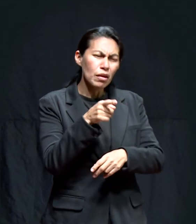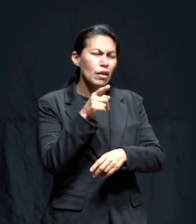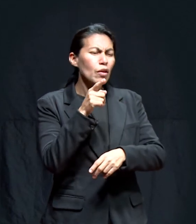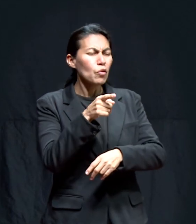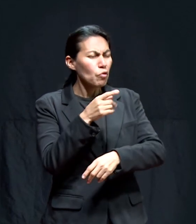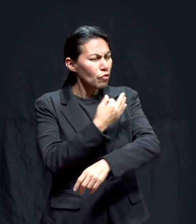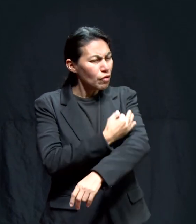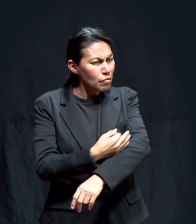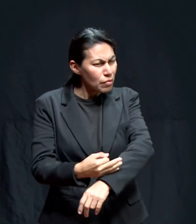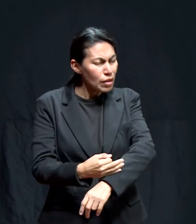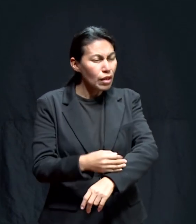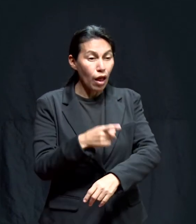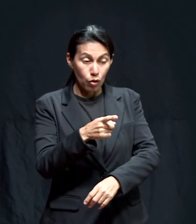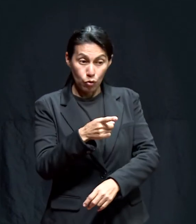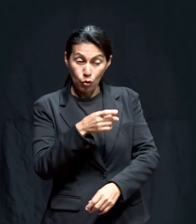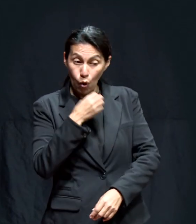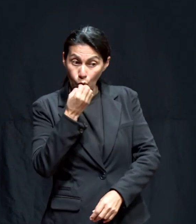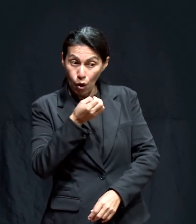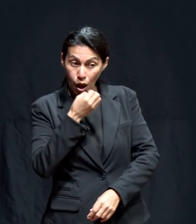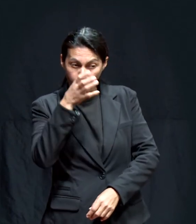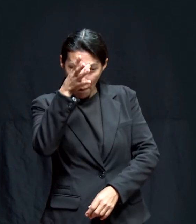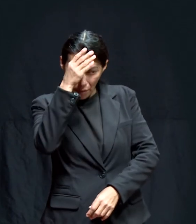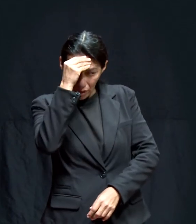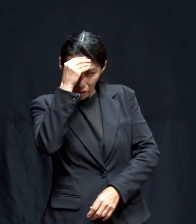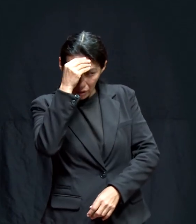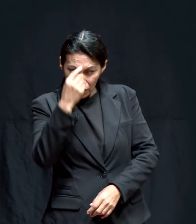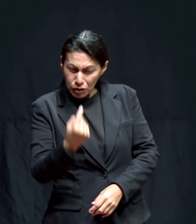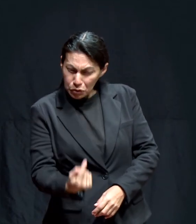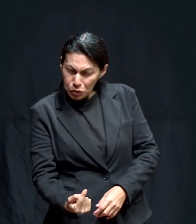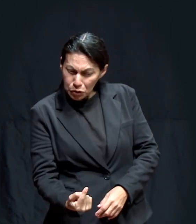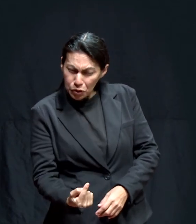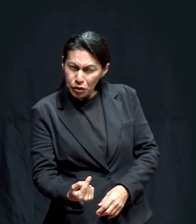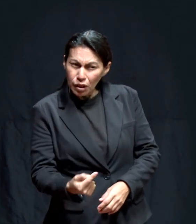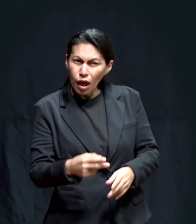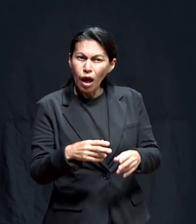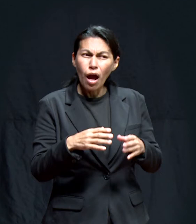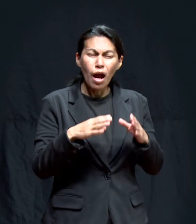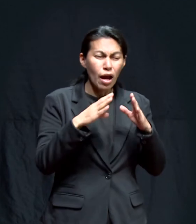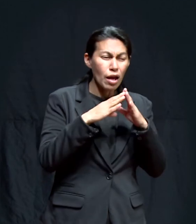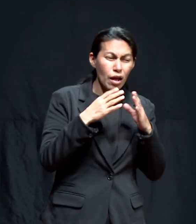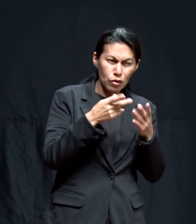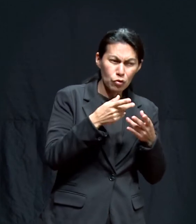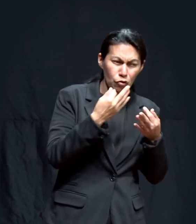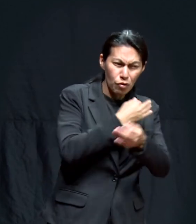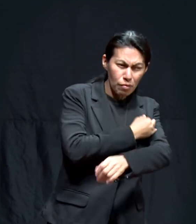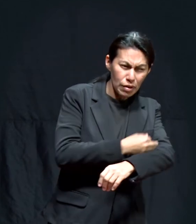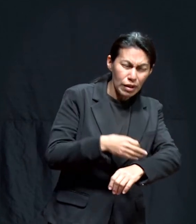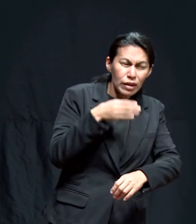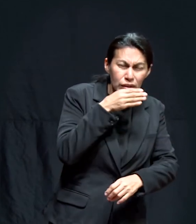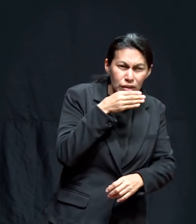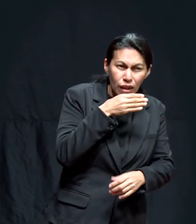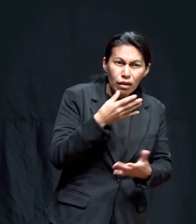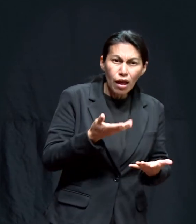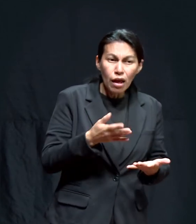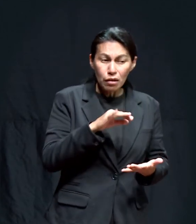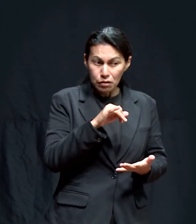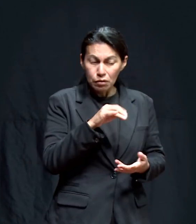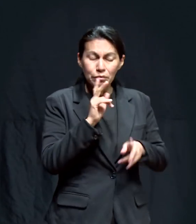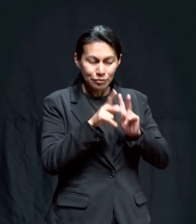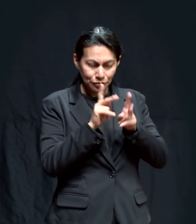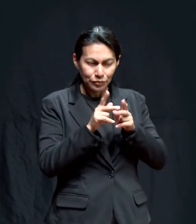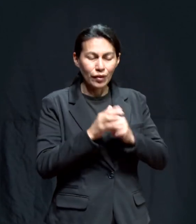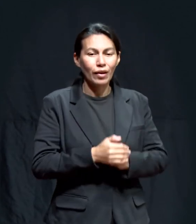tu familia. Tú aprendiste a orar cuando eras pequeña en un hogar cristiano. Cuéntanos algo.